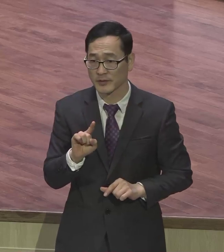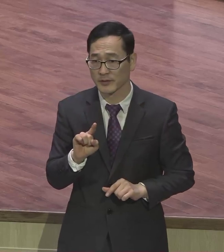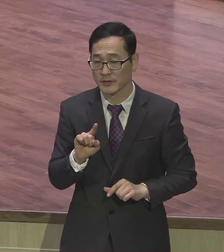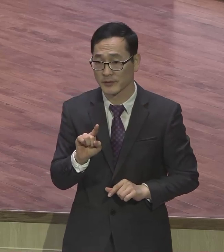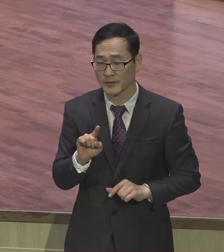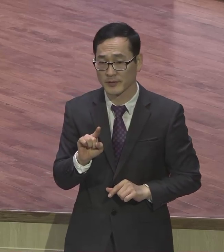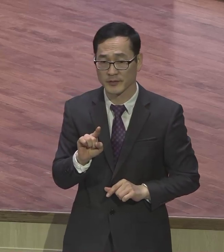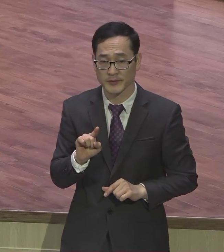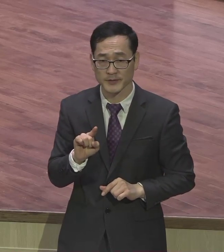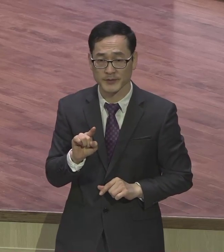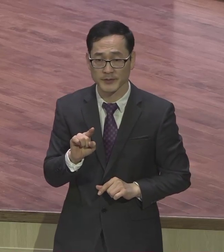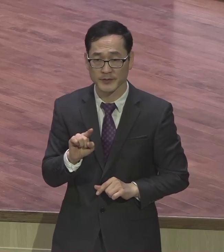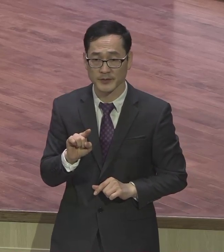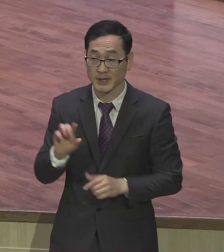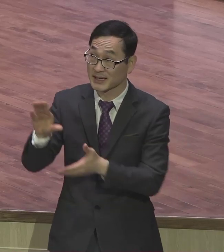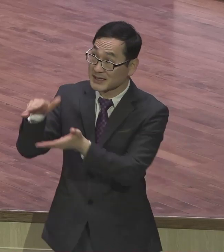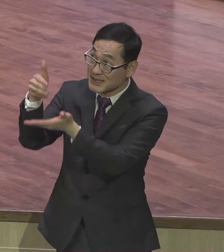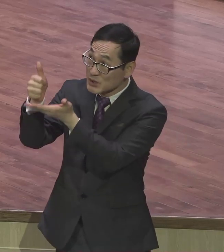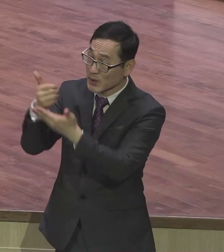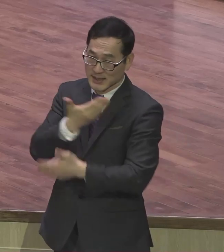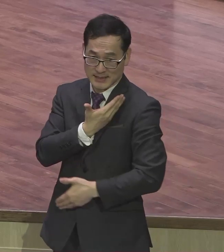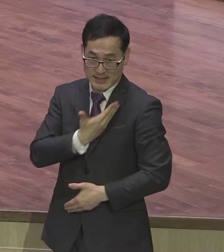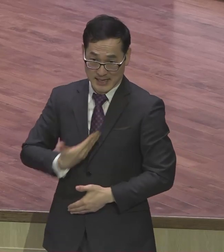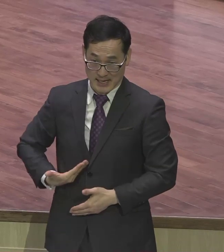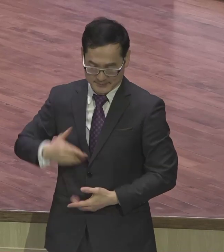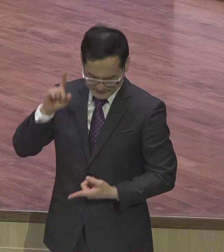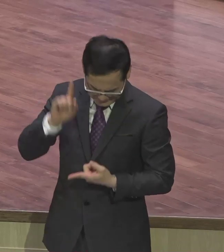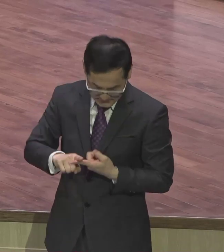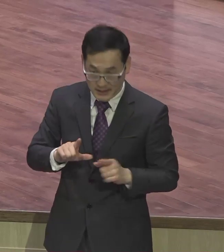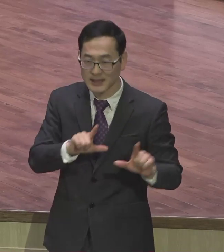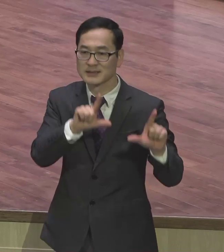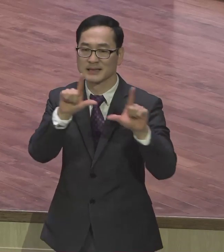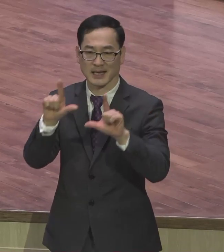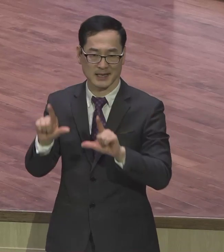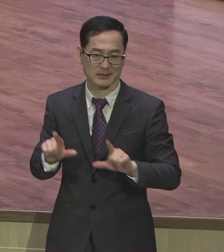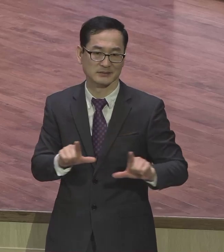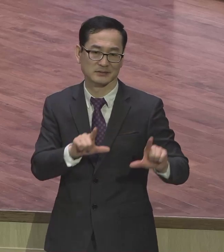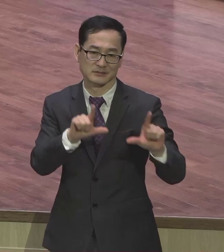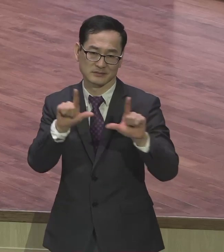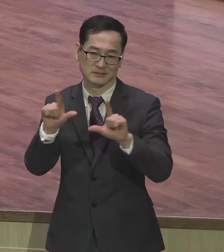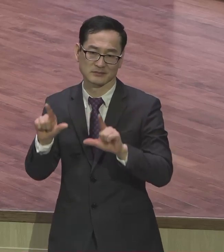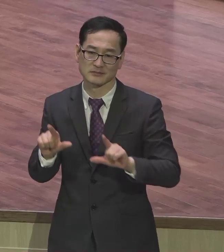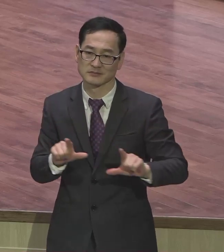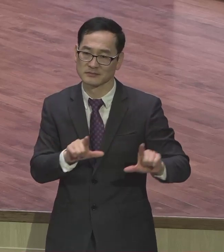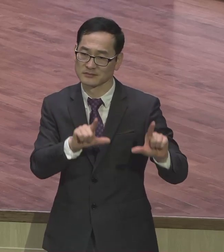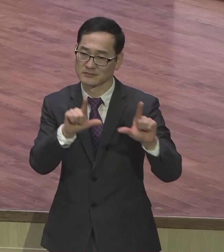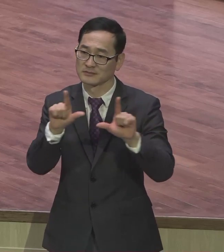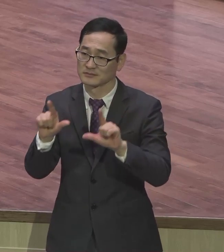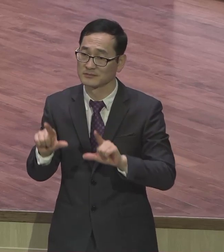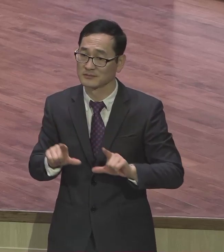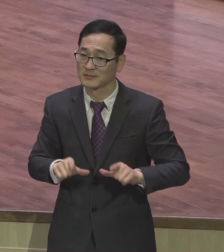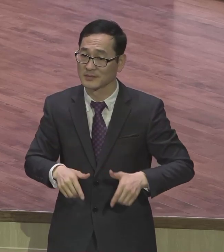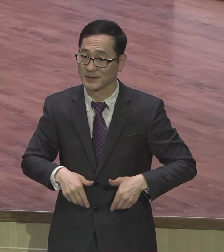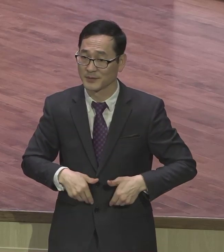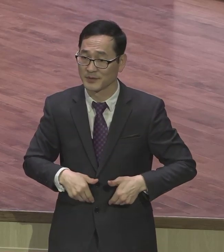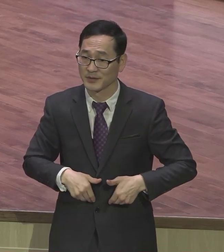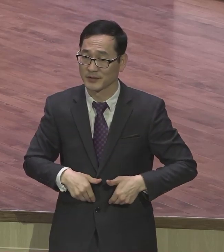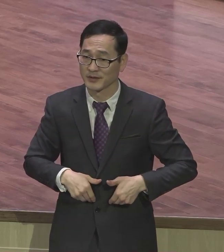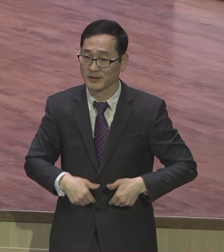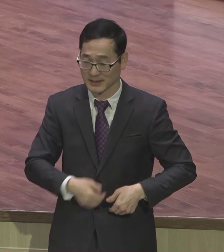그리스도의 제자로서 삶을 사는 찬양을 한번 고백하면서 우리가 그리스도의 제자라는 찬양을